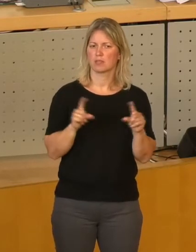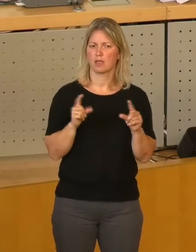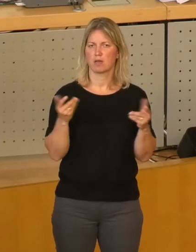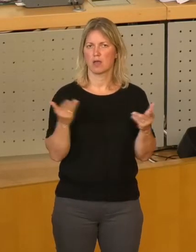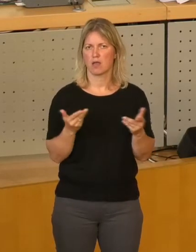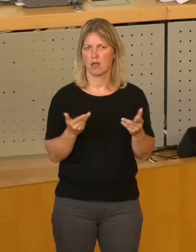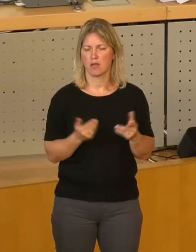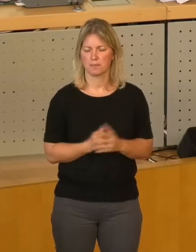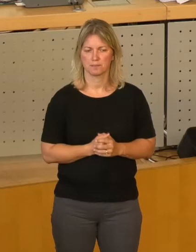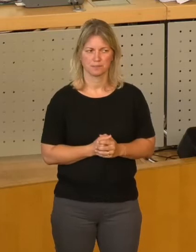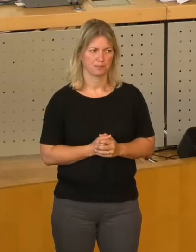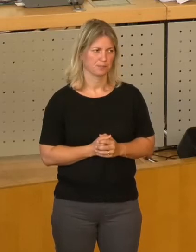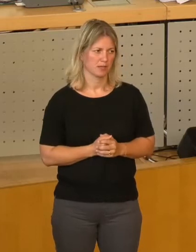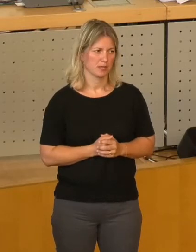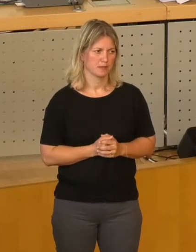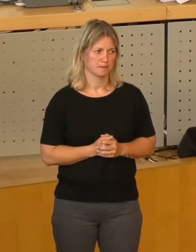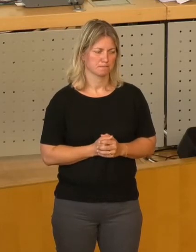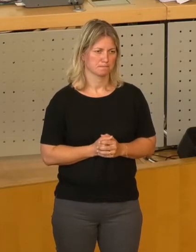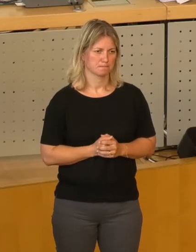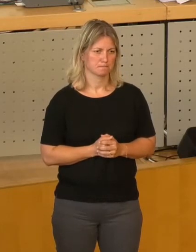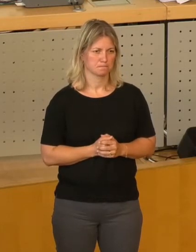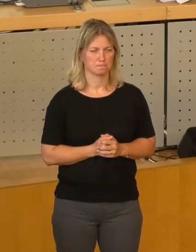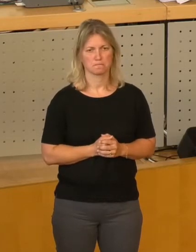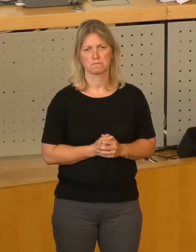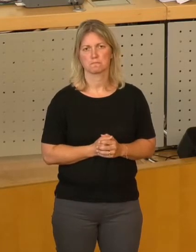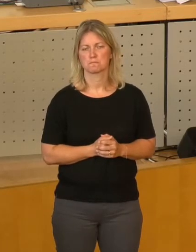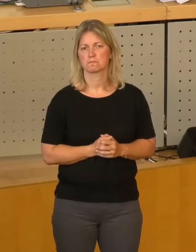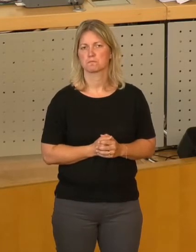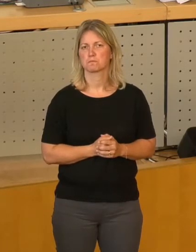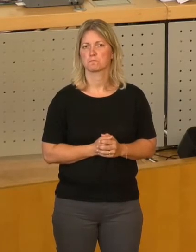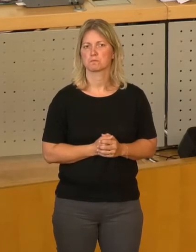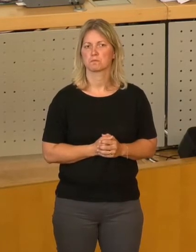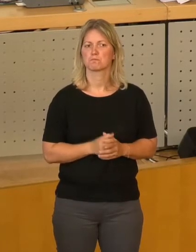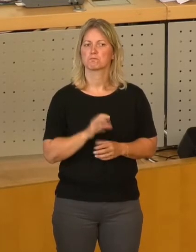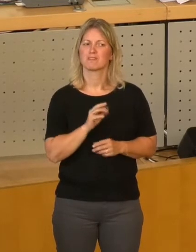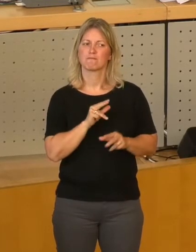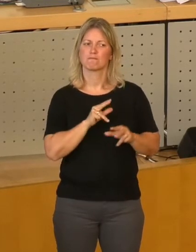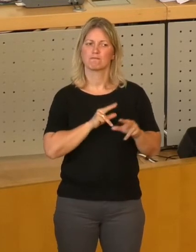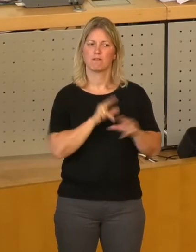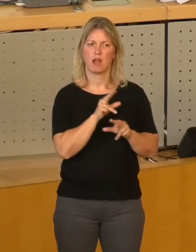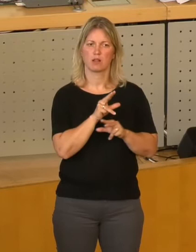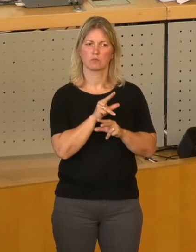dass wichtige und zentrale Positionen in der Verwaltung